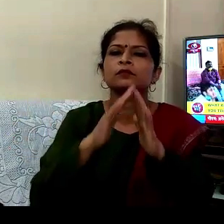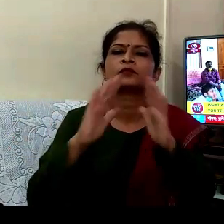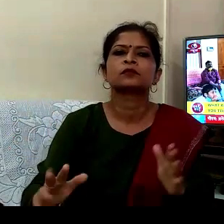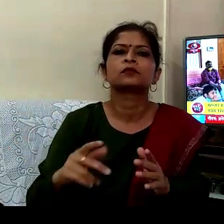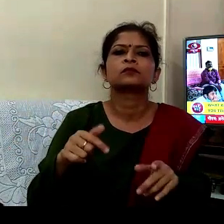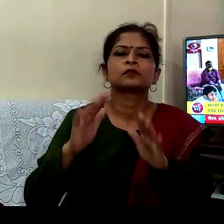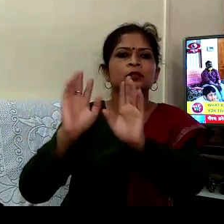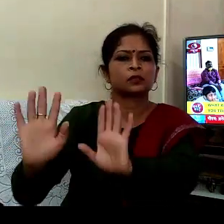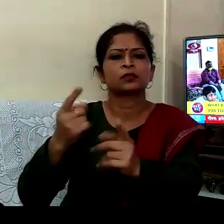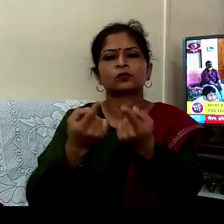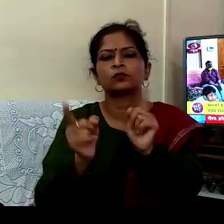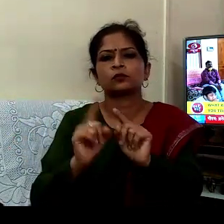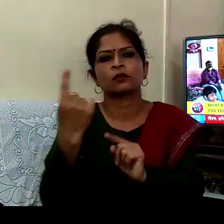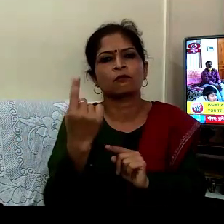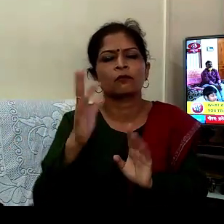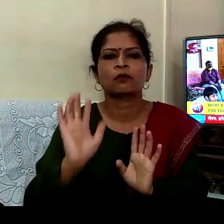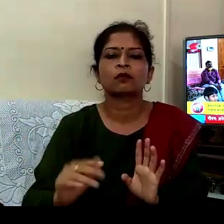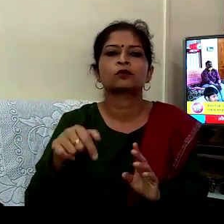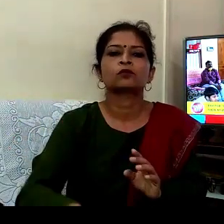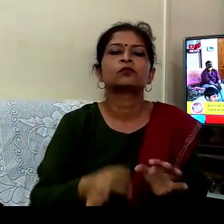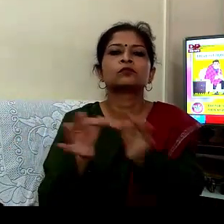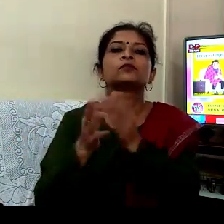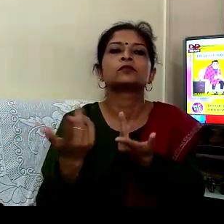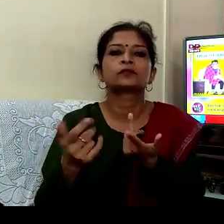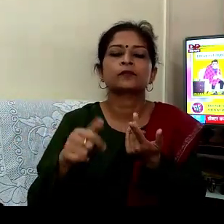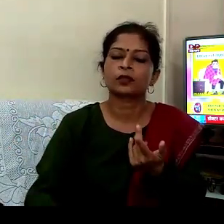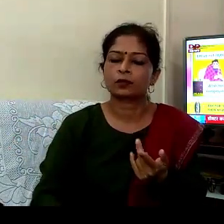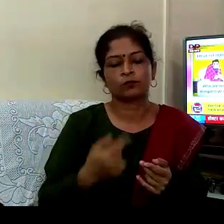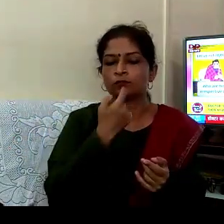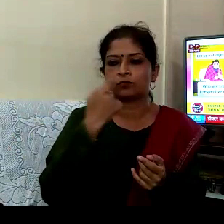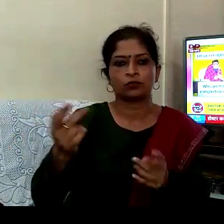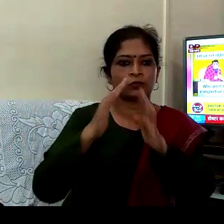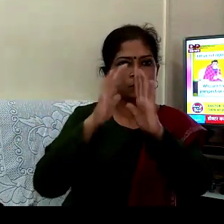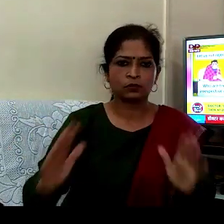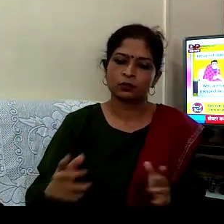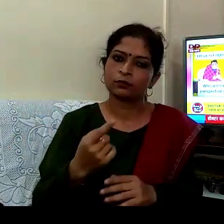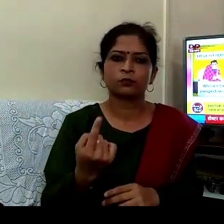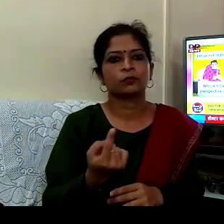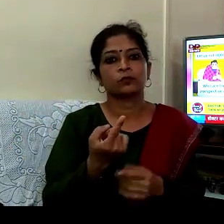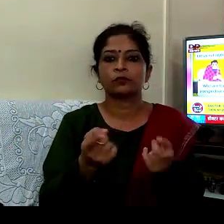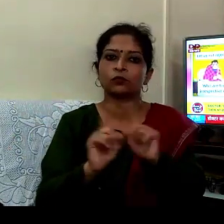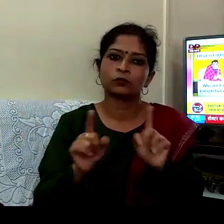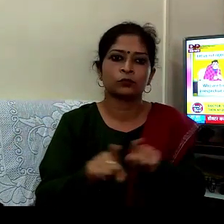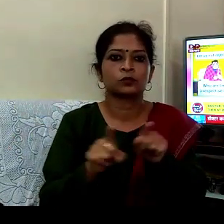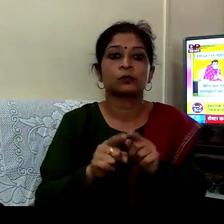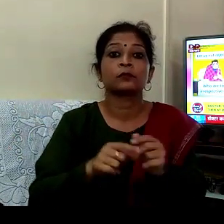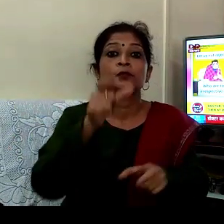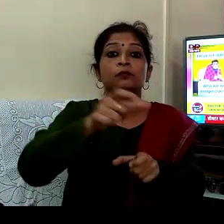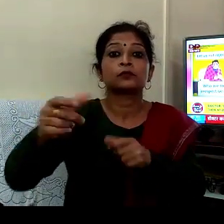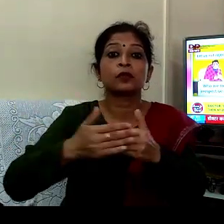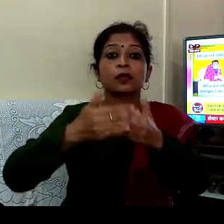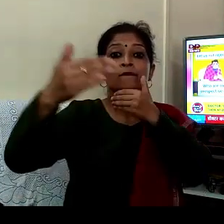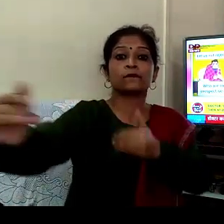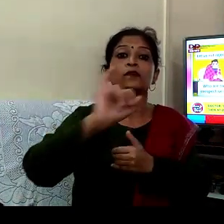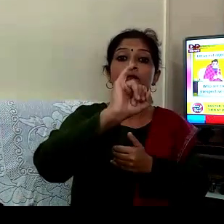رہنے کے لیے کیا کیا سمجھاتے ہیں آپ جرہاں بتائیے اگر ہوم میں بھی رہے تو ہوم میں بھی کورینٹین آپ کو کرنا ہے چھے بھی کم سے کم تو